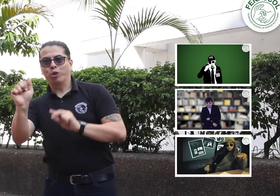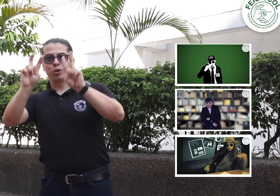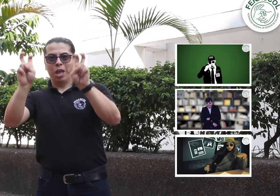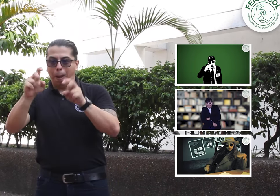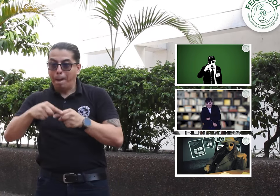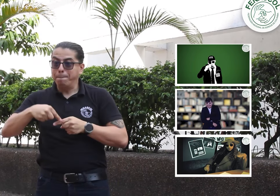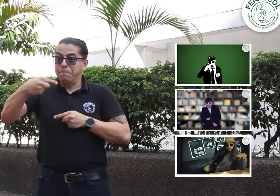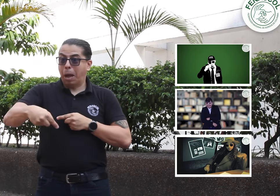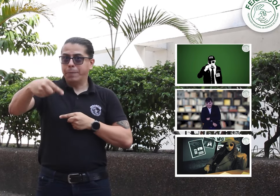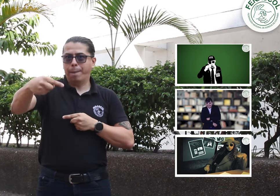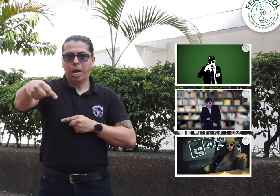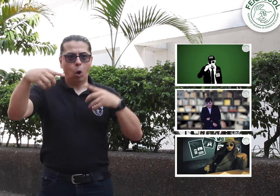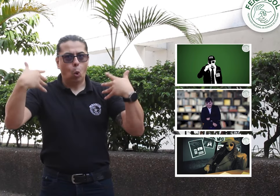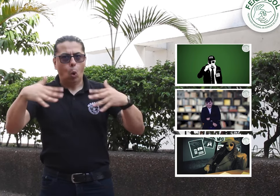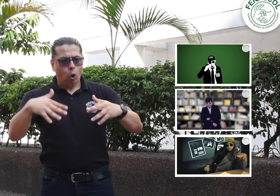cual fue de gran beneficio para todos.